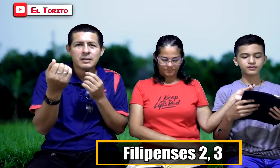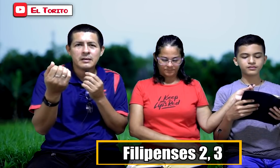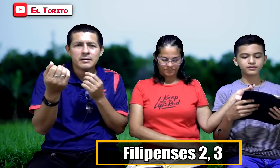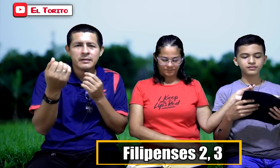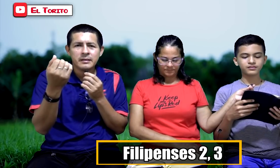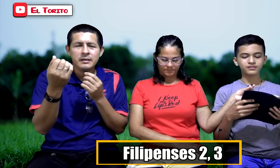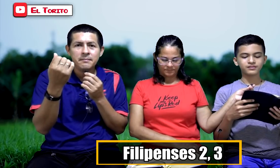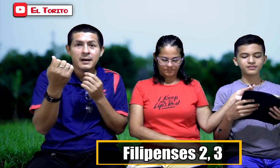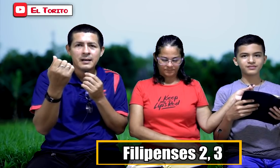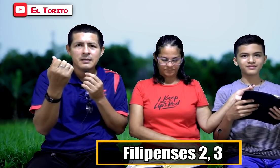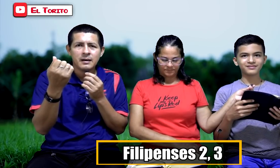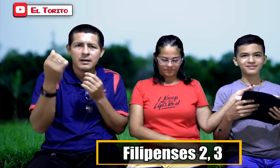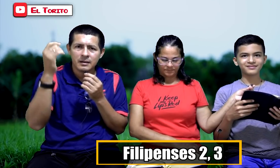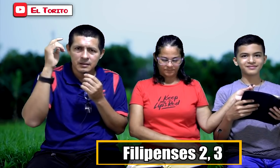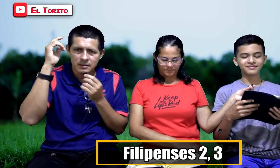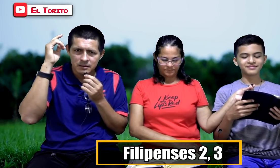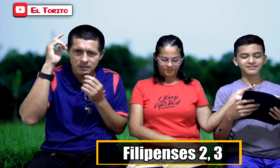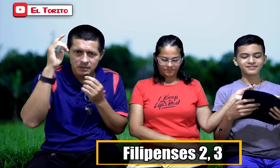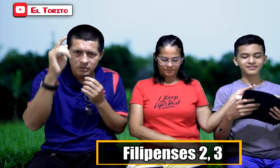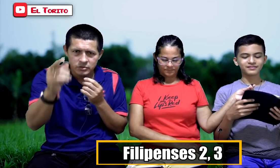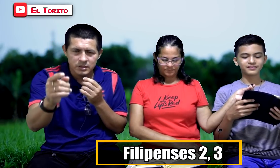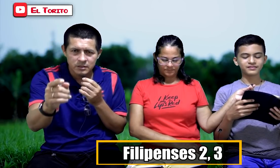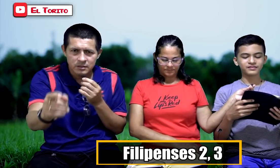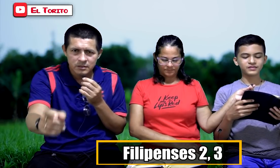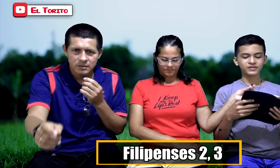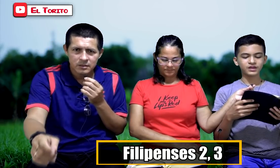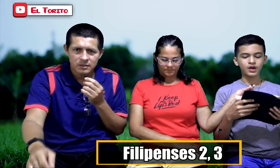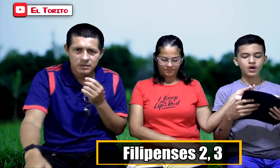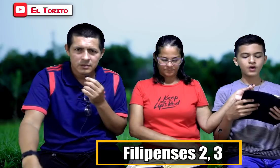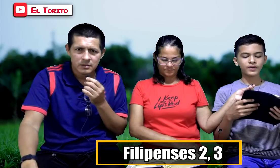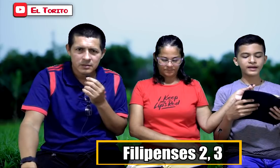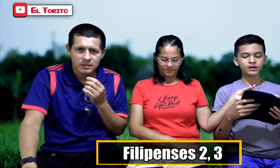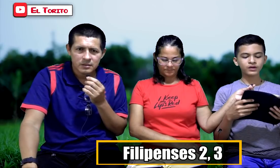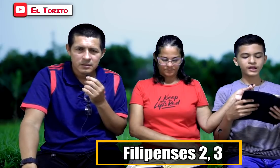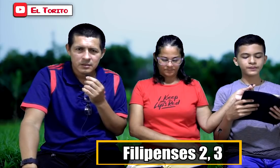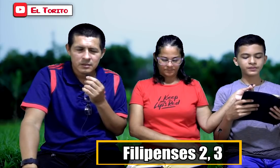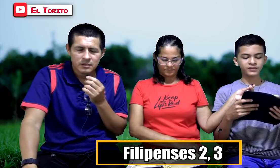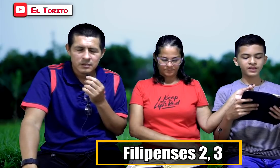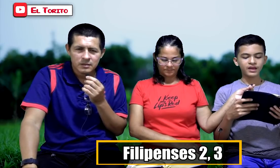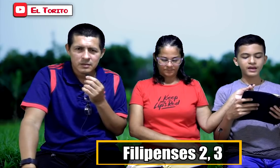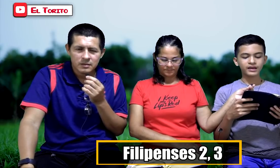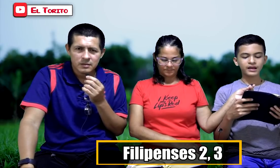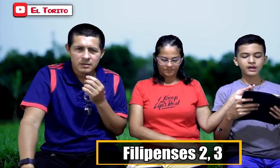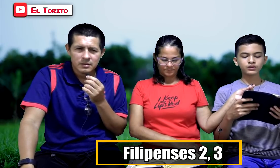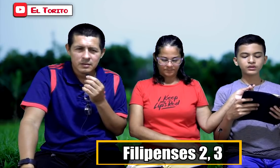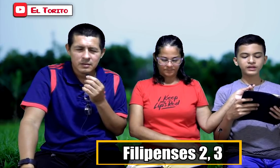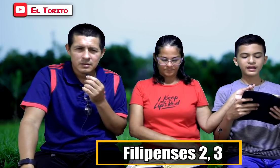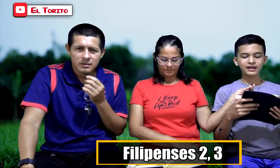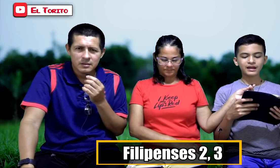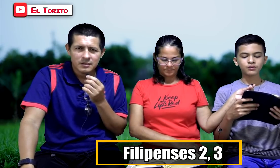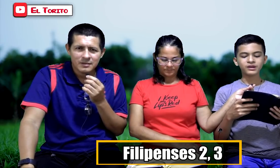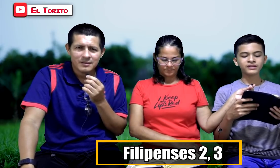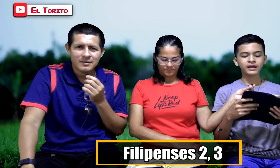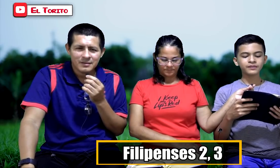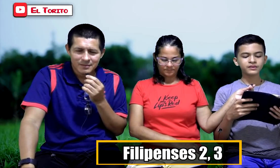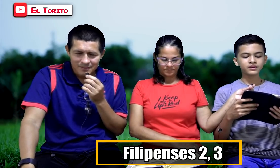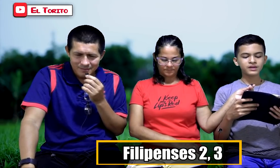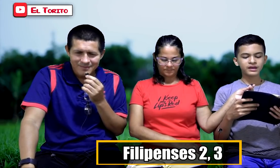rivalidad. Escuchen. Oh, vanagloria. Que cada uno tenga la humildad de